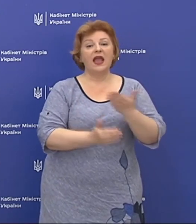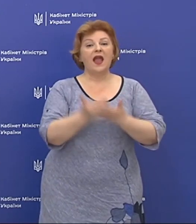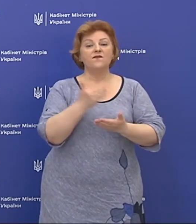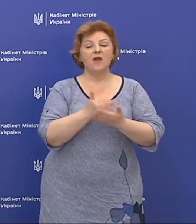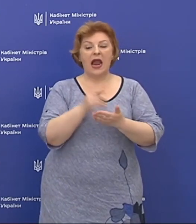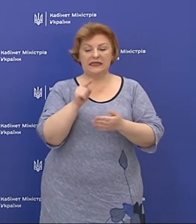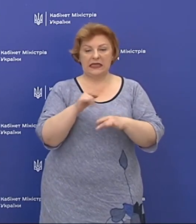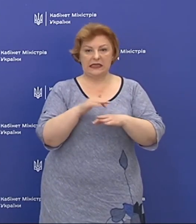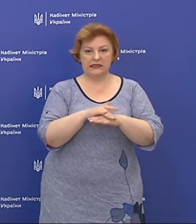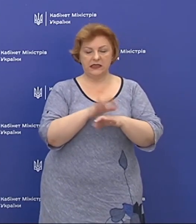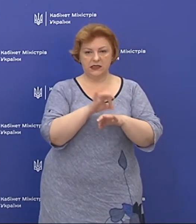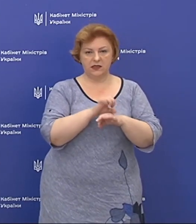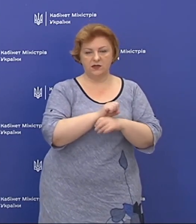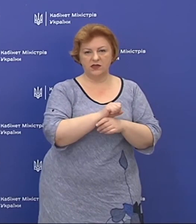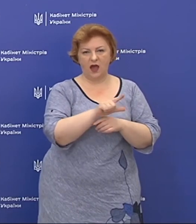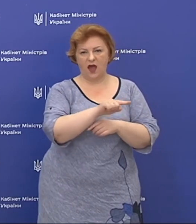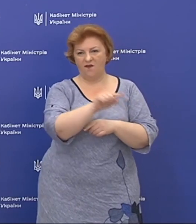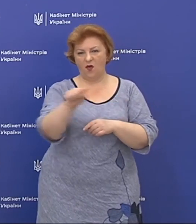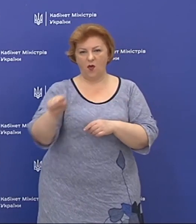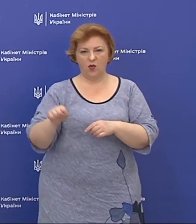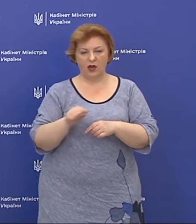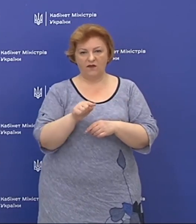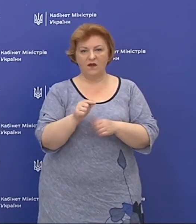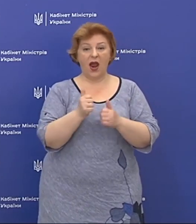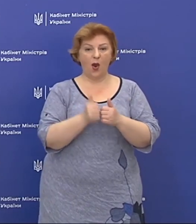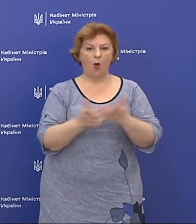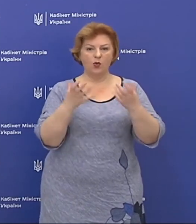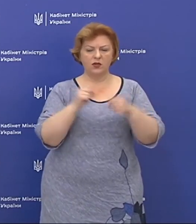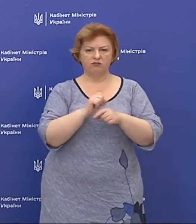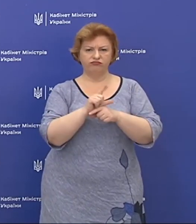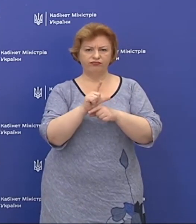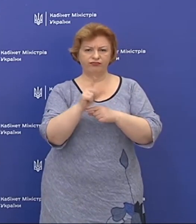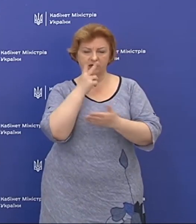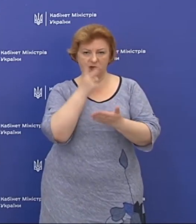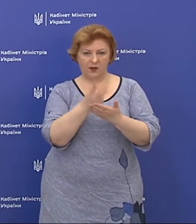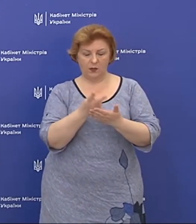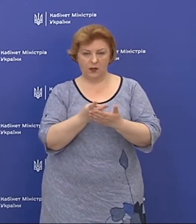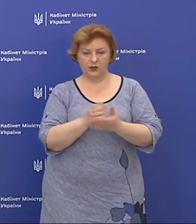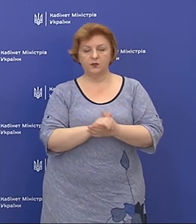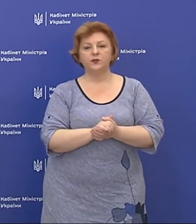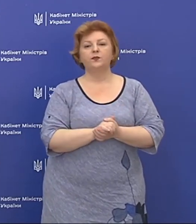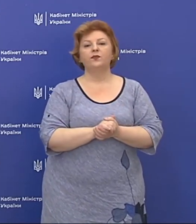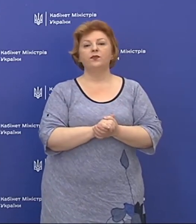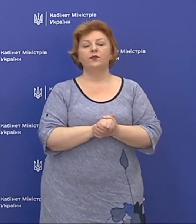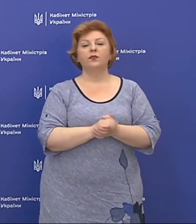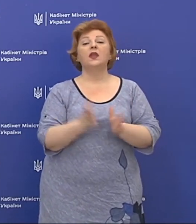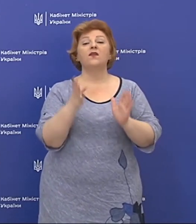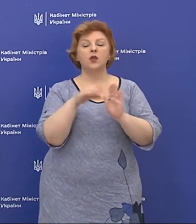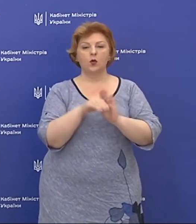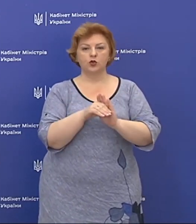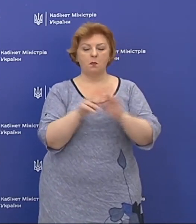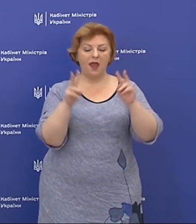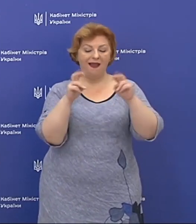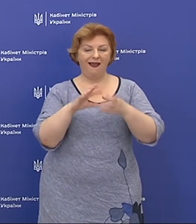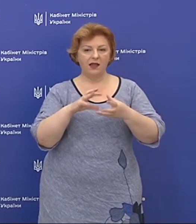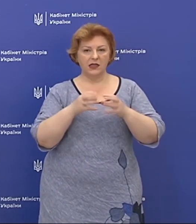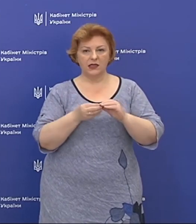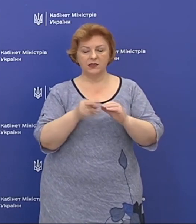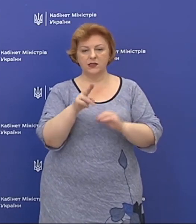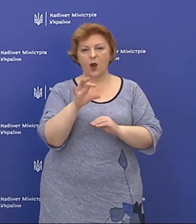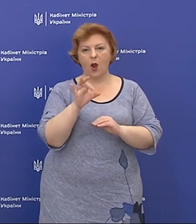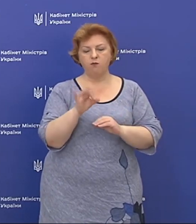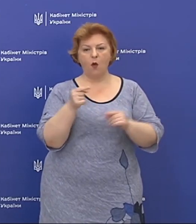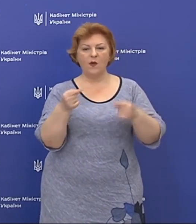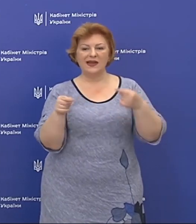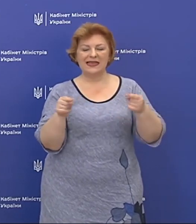цифр захворюваності кожного дня, яку ми бачимо, в тому числі аналізуючи по